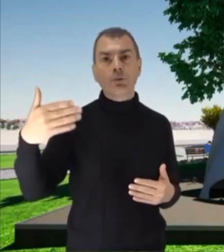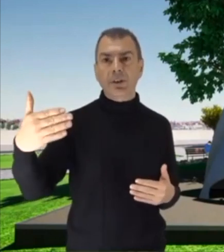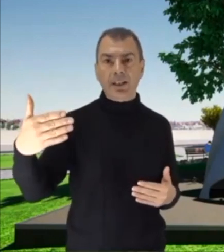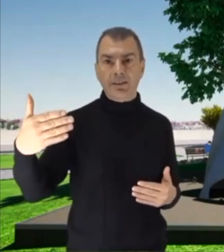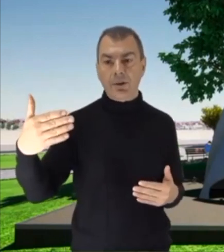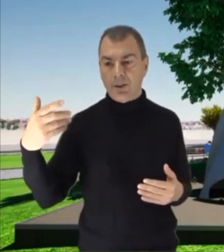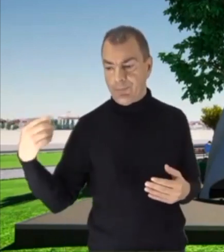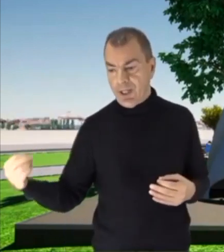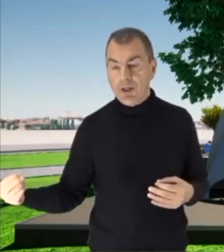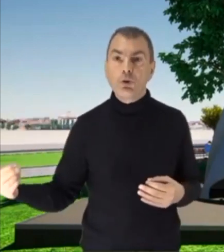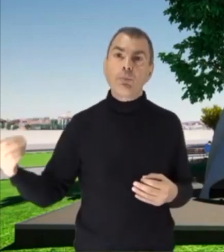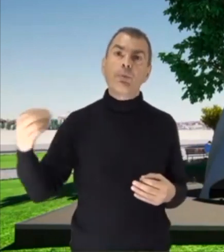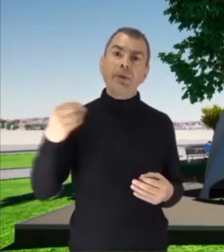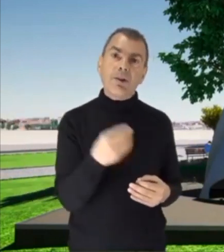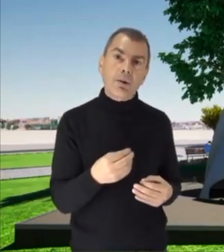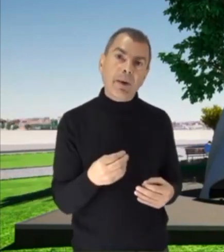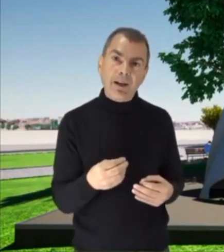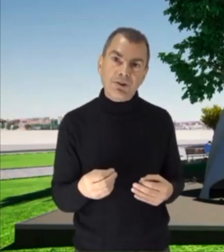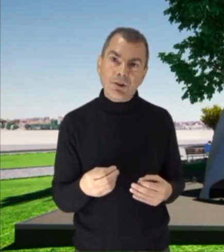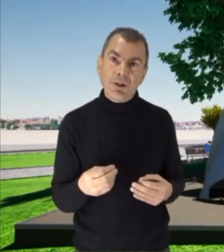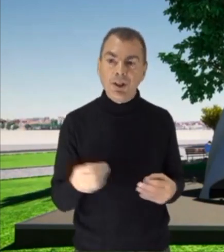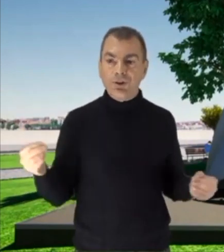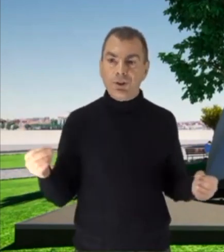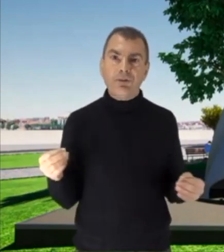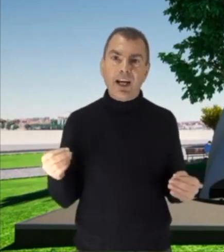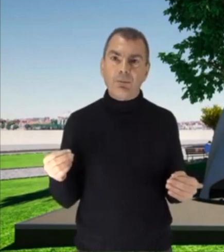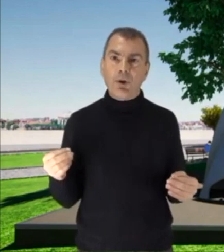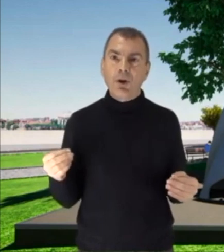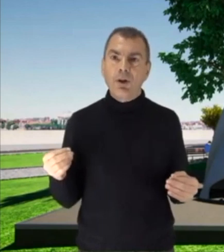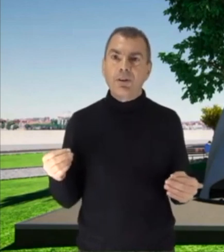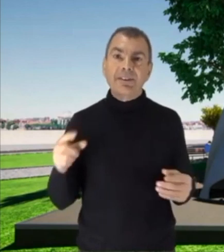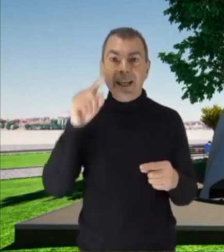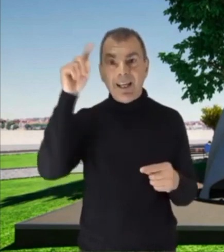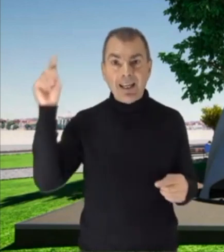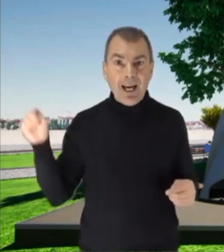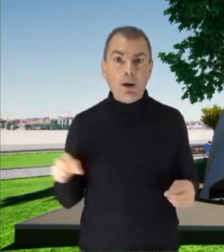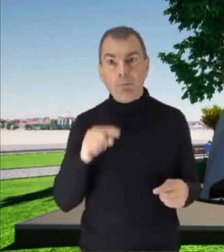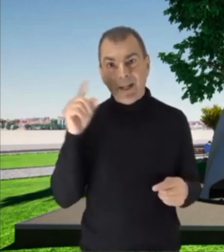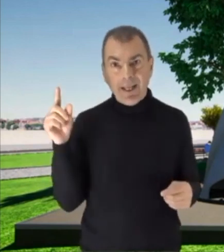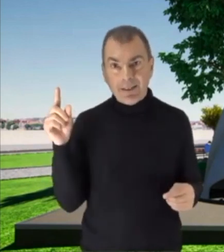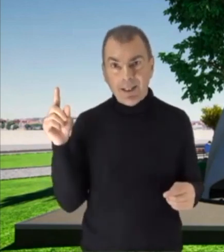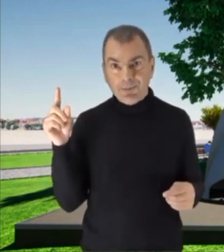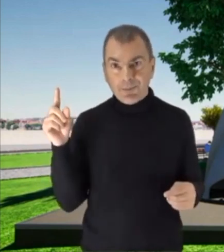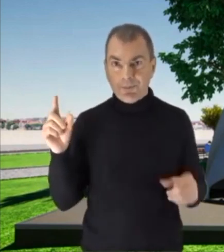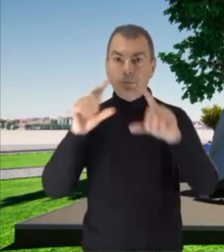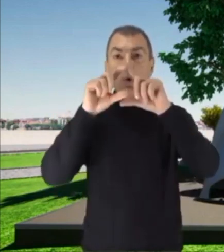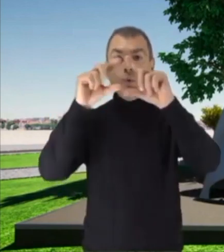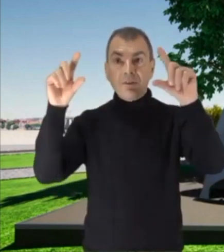comunicazione. Dopo un piccolo passo ci troviamo nella parete un